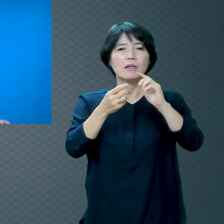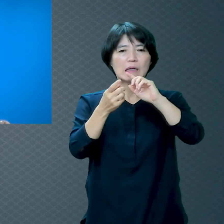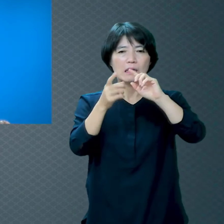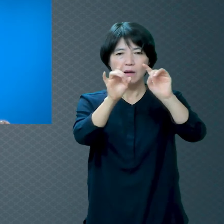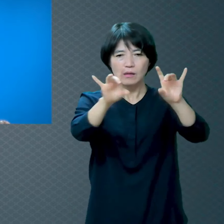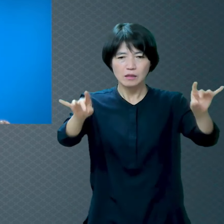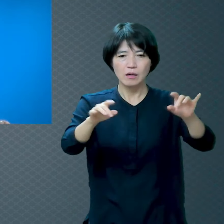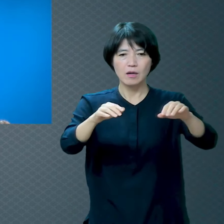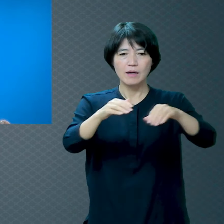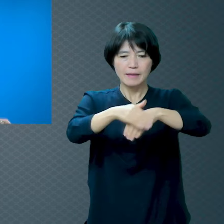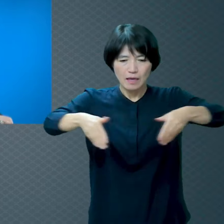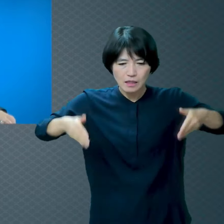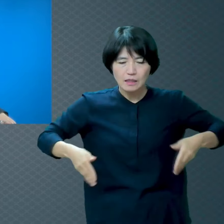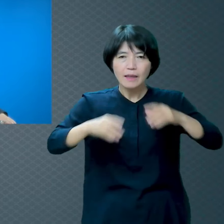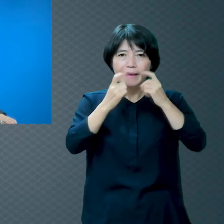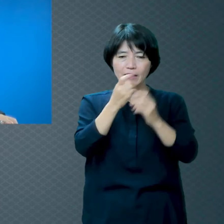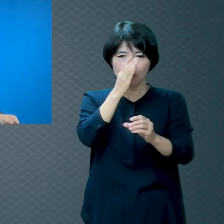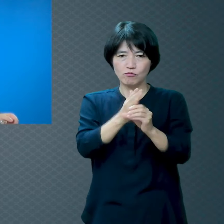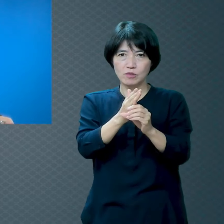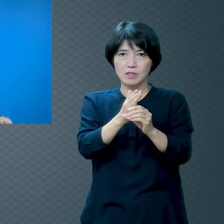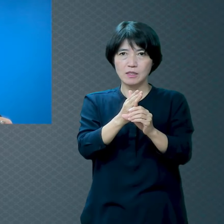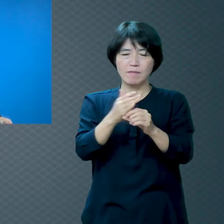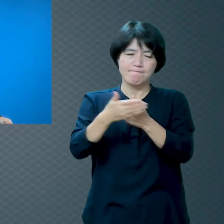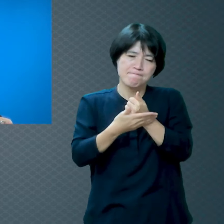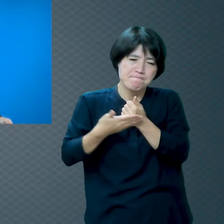하나님이 정말 필요한 시대 아닙니까?